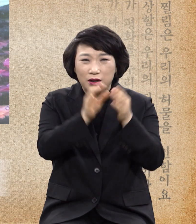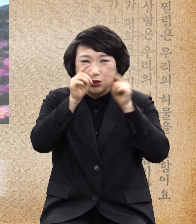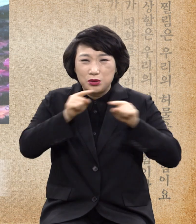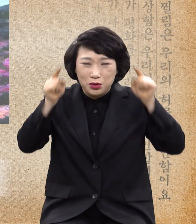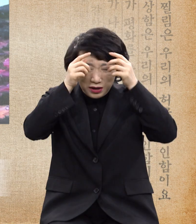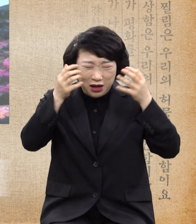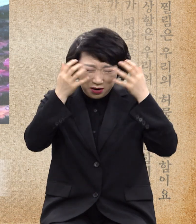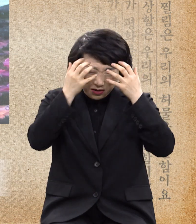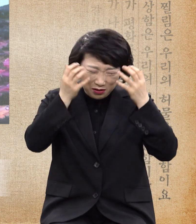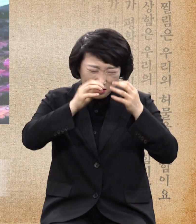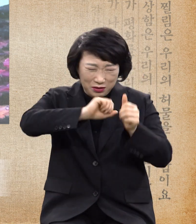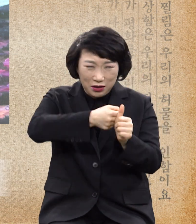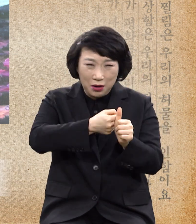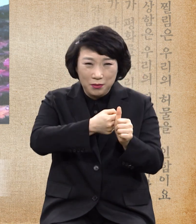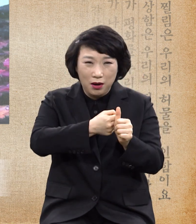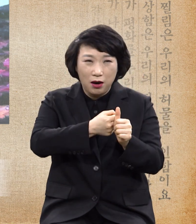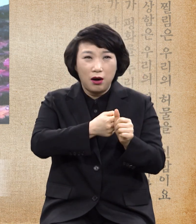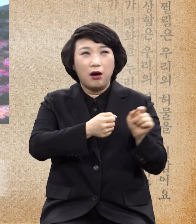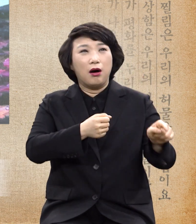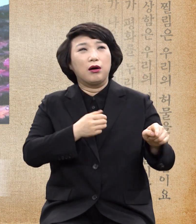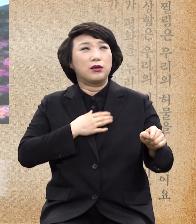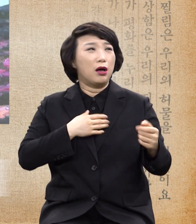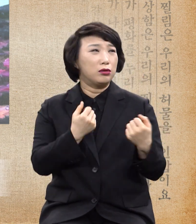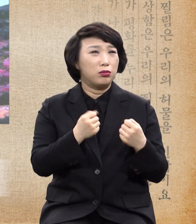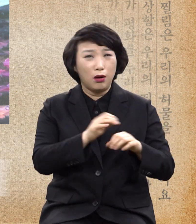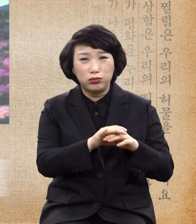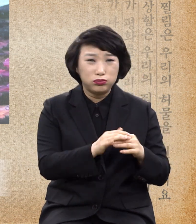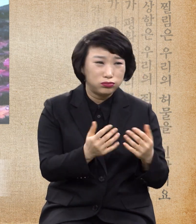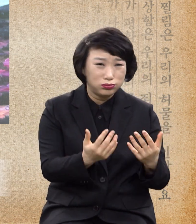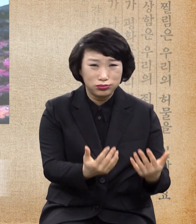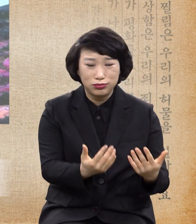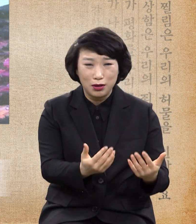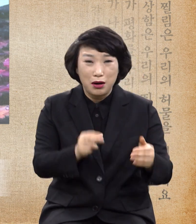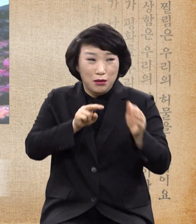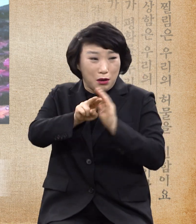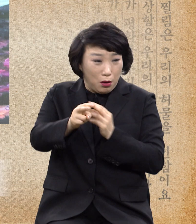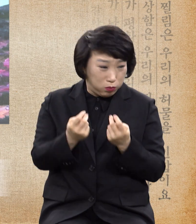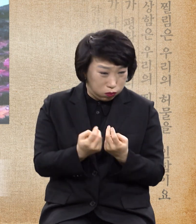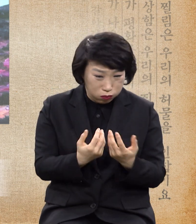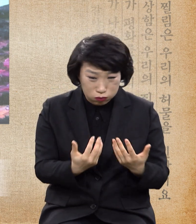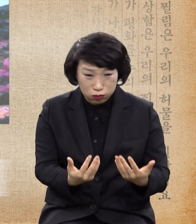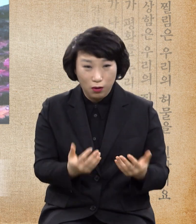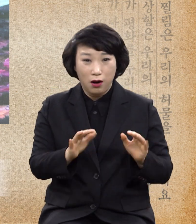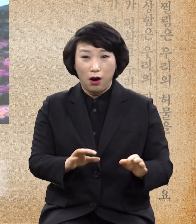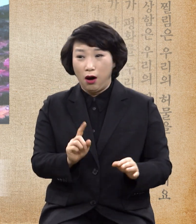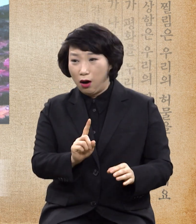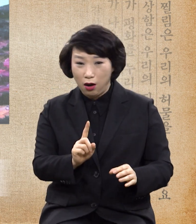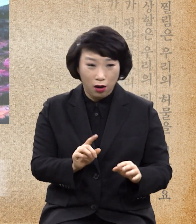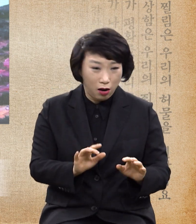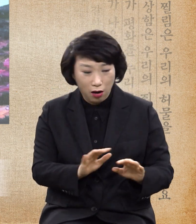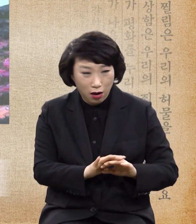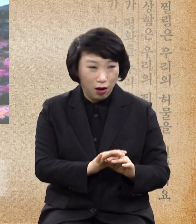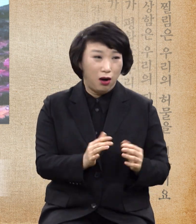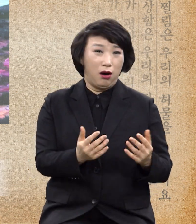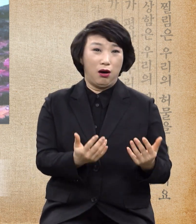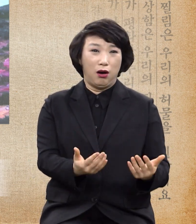흥분을 인간은 해결할 수도 피할 수도 어찌할 수도 없는